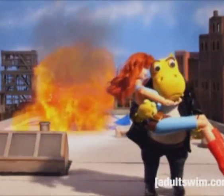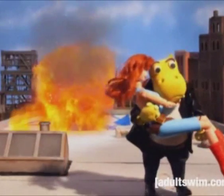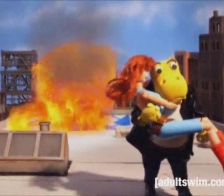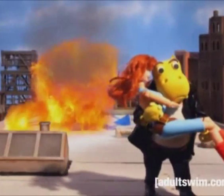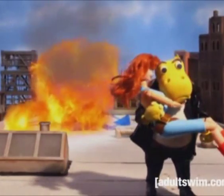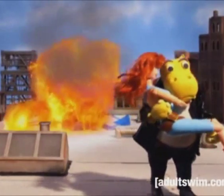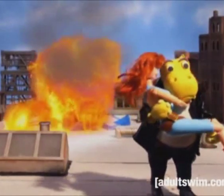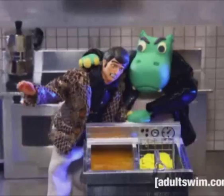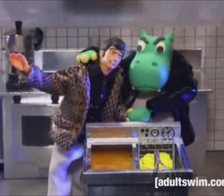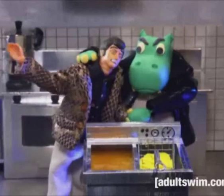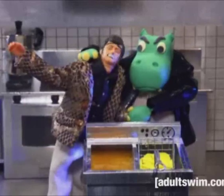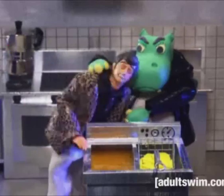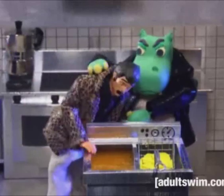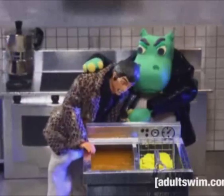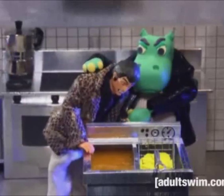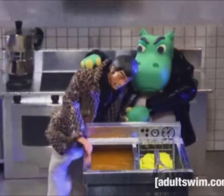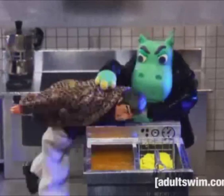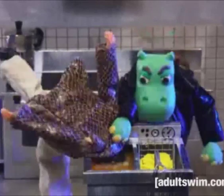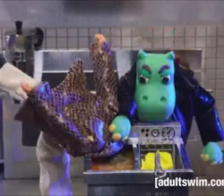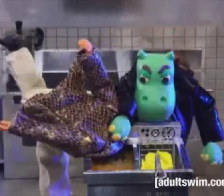so hurry up and feed your face.